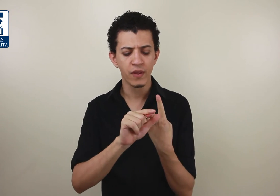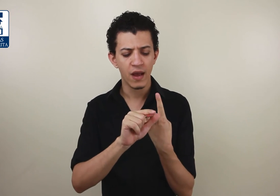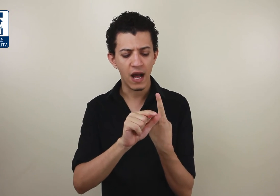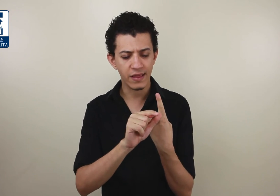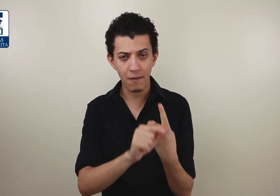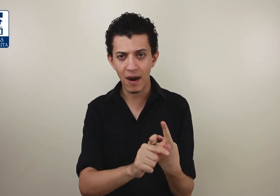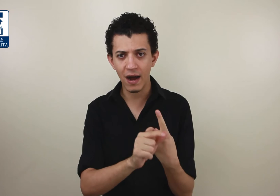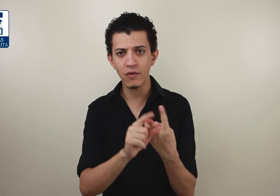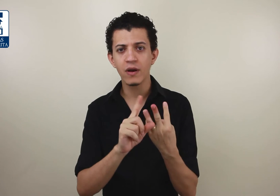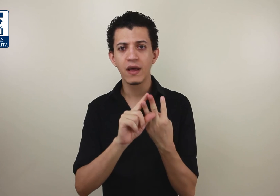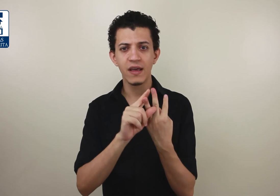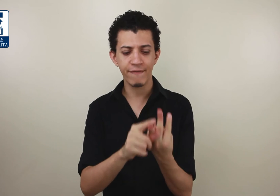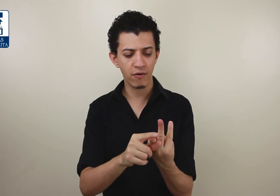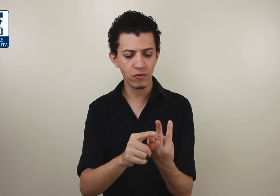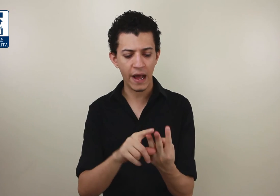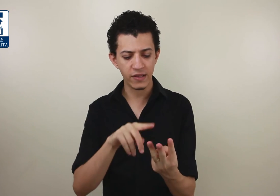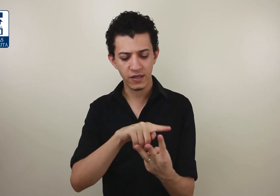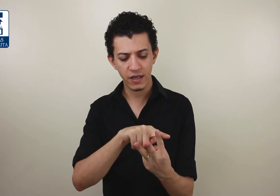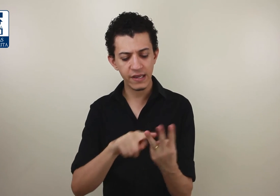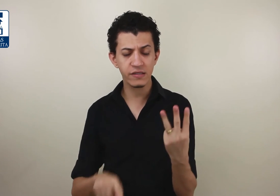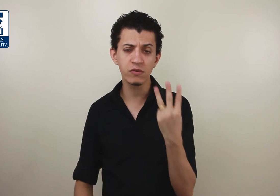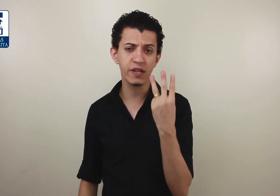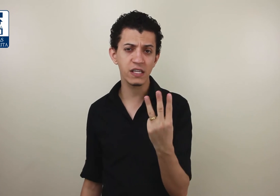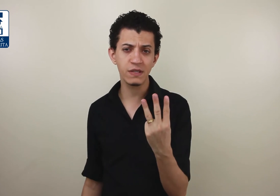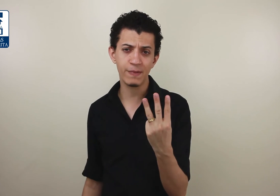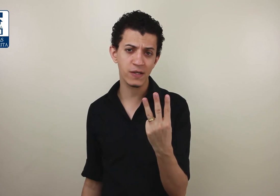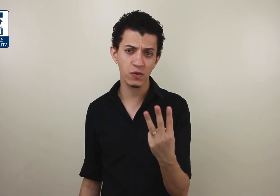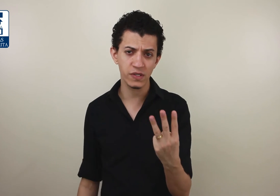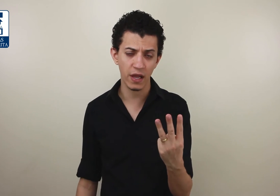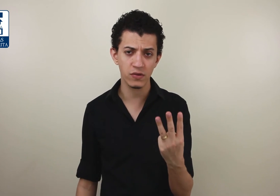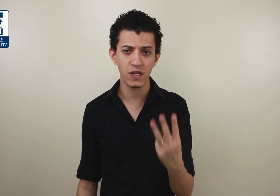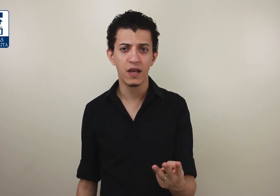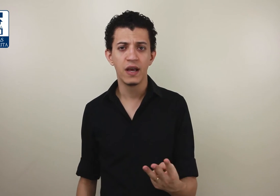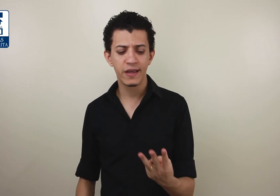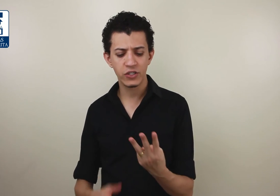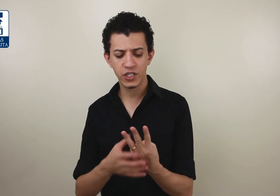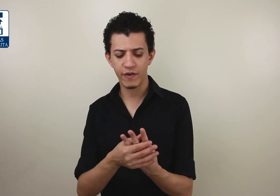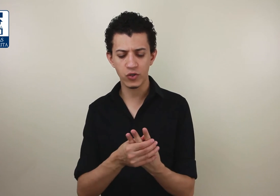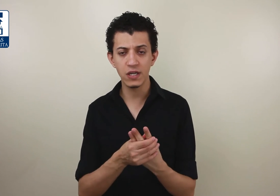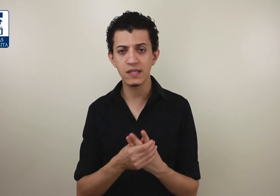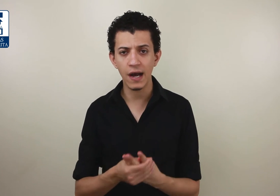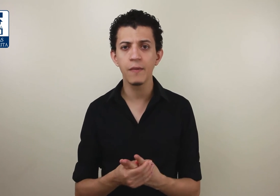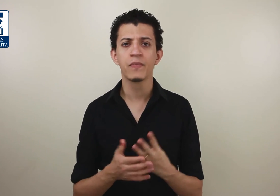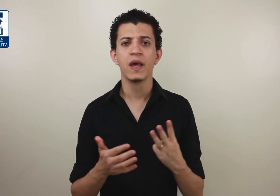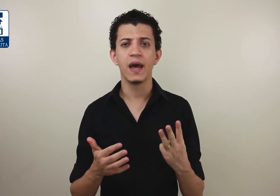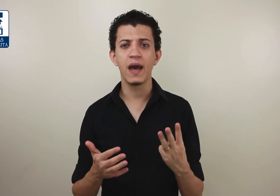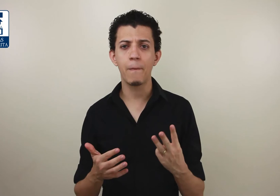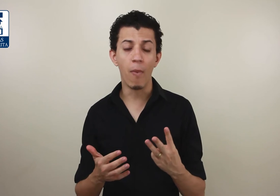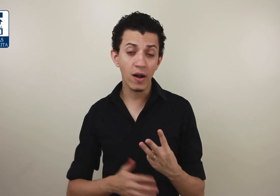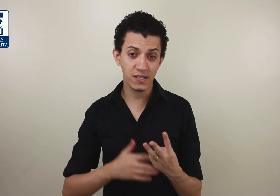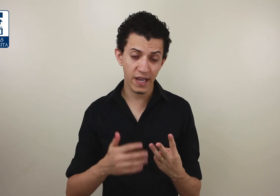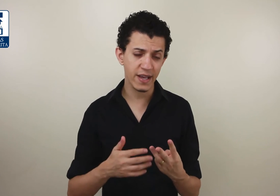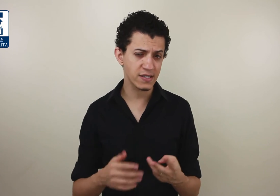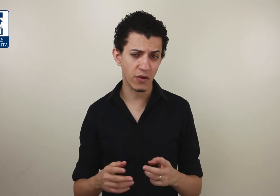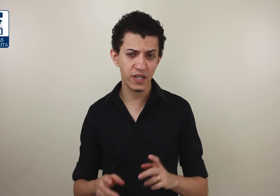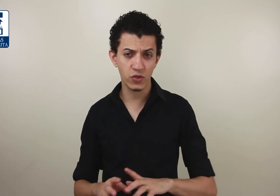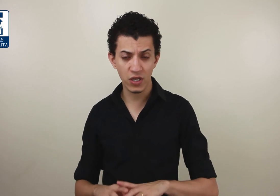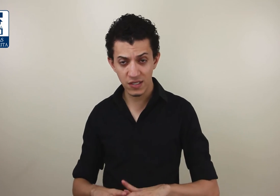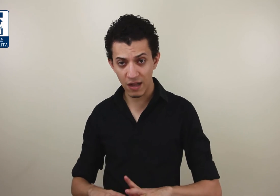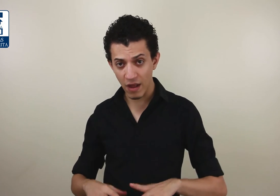a trabalho e a faculdade. Esses são os três principais conceitos que a gente vai utilizar. Pode ser que esse sinal seja utilizado